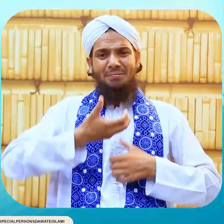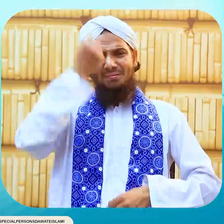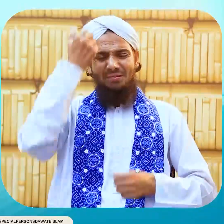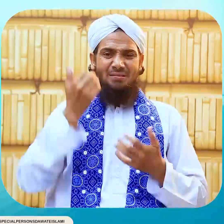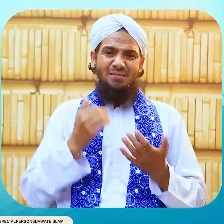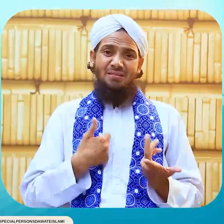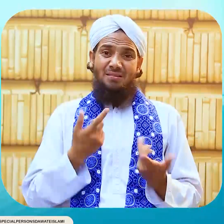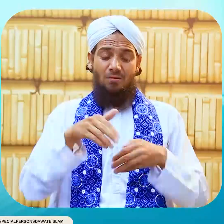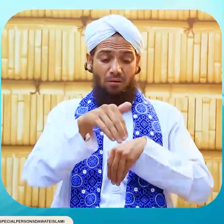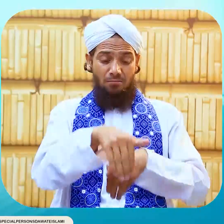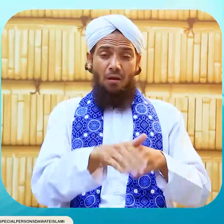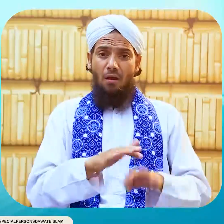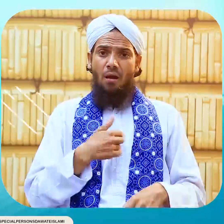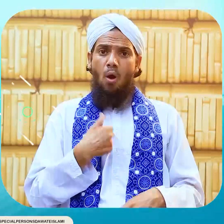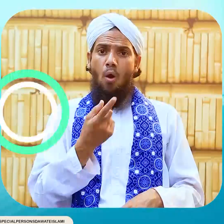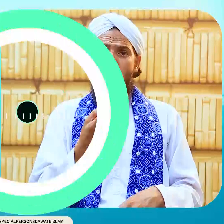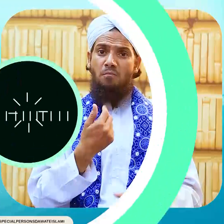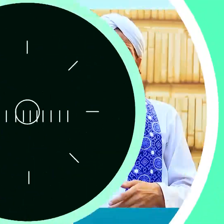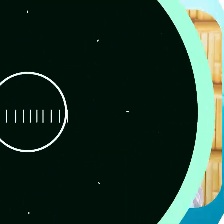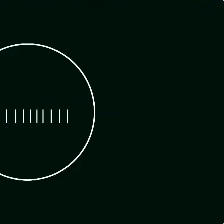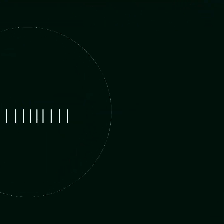چلنا ہے ادھر میرے اور آپ کے عمال چلنے ہیں